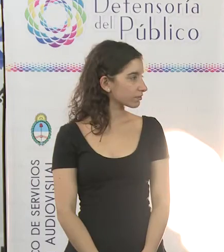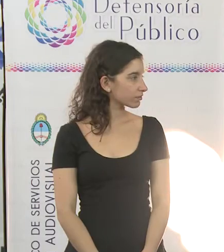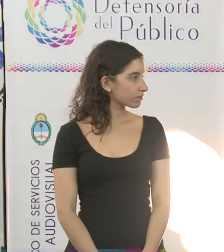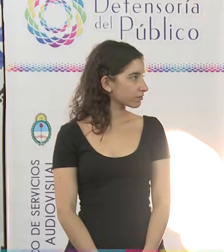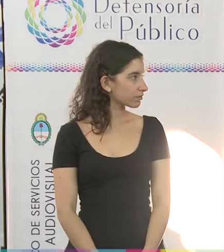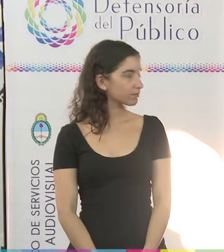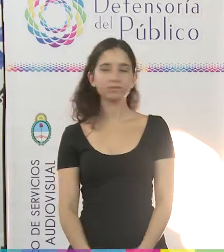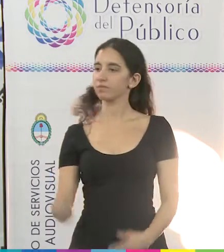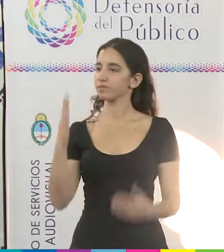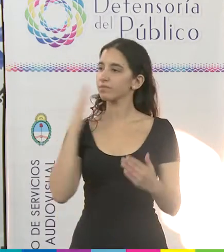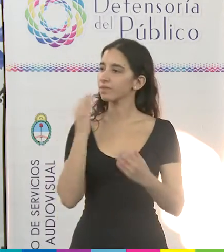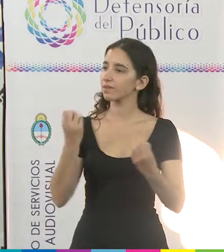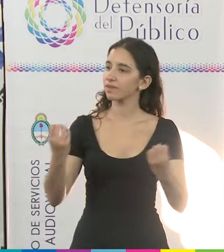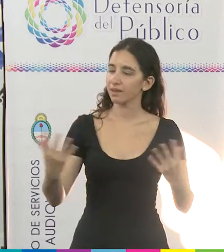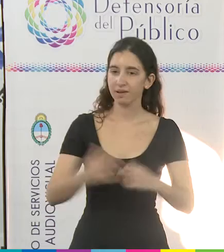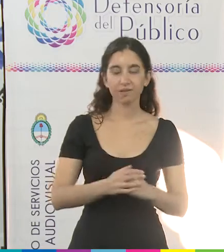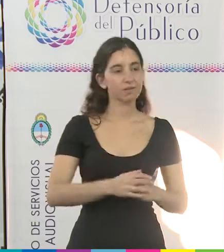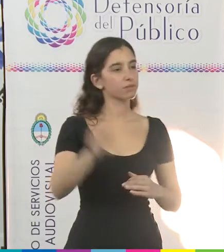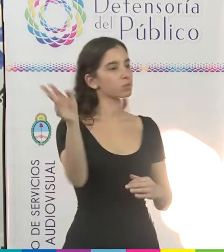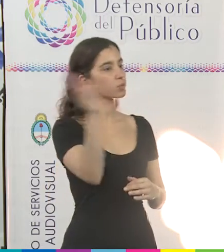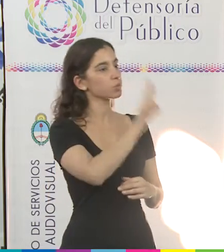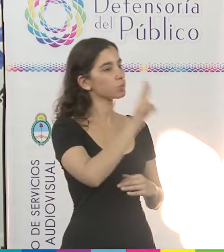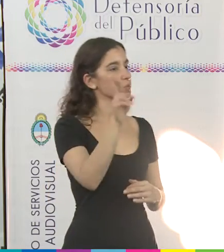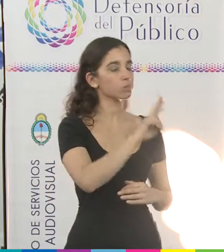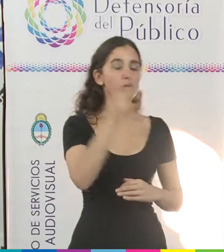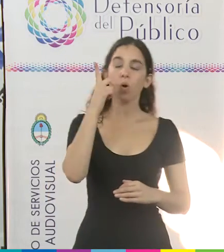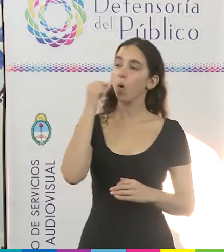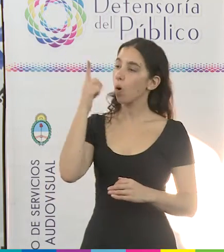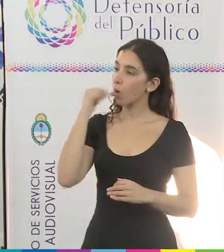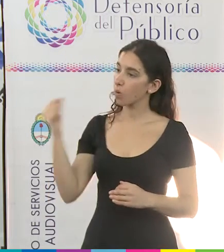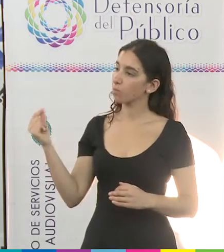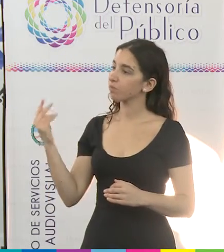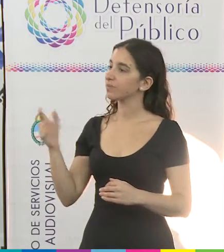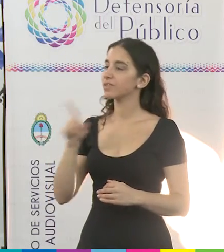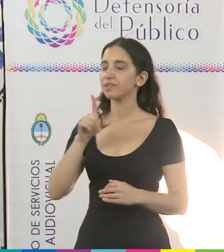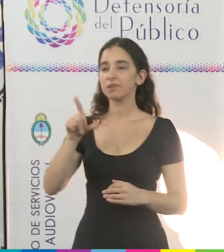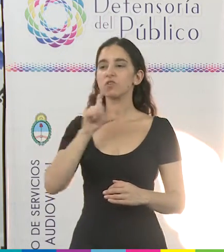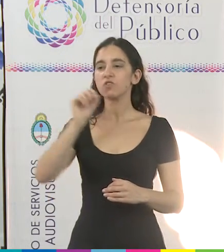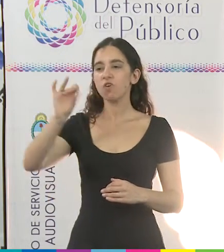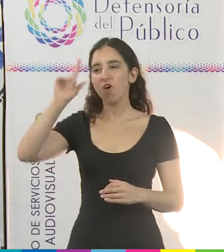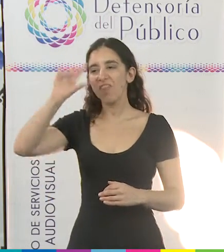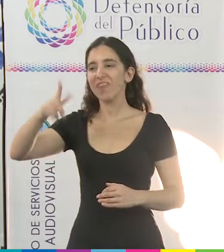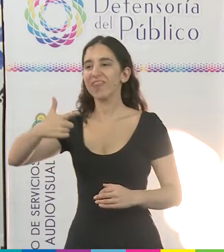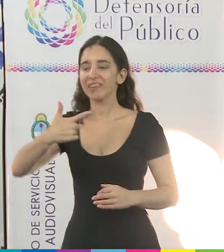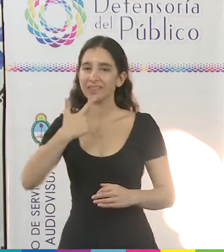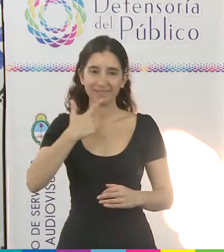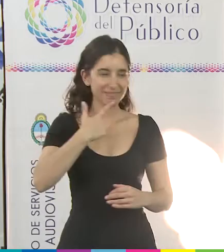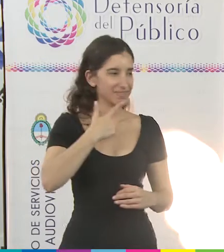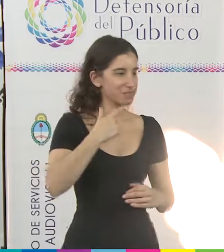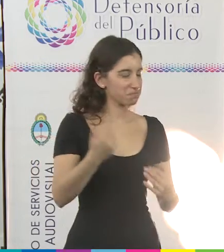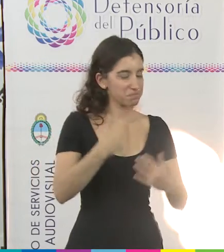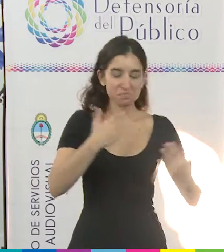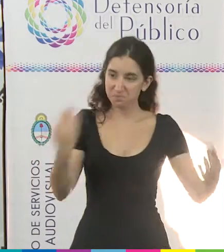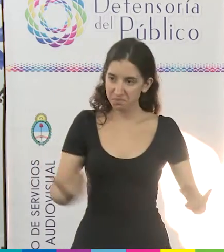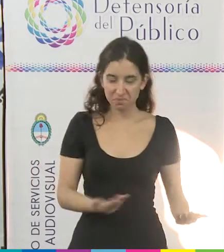Bueno, buenas tardes a todas, a todos y a todes. Sinceramente no tenía